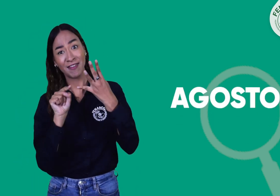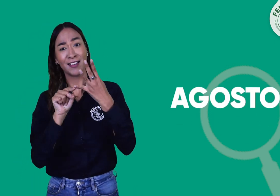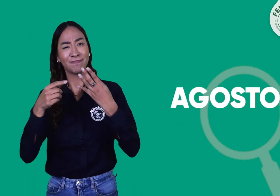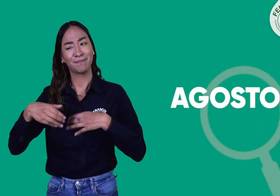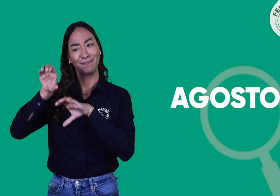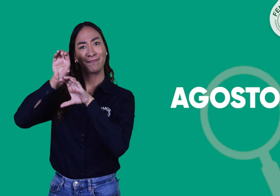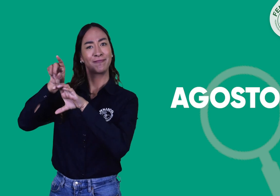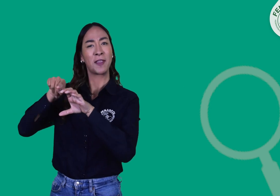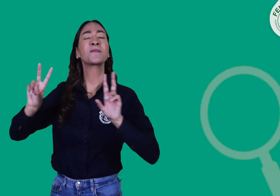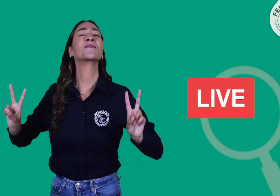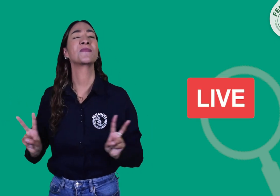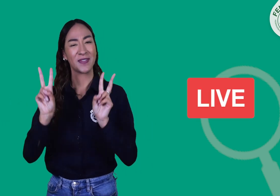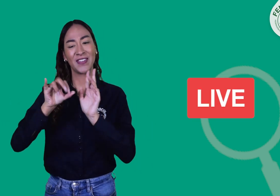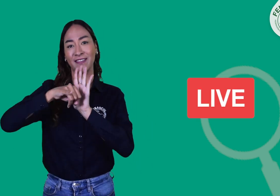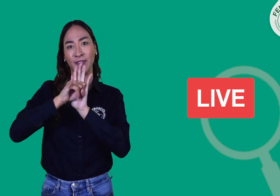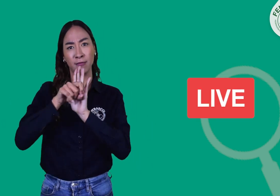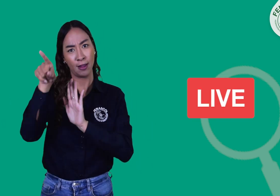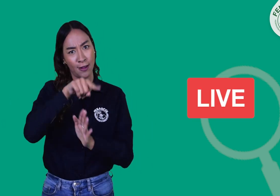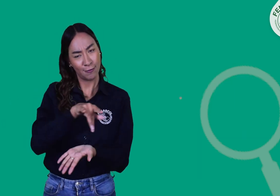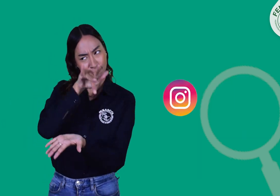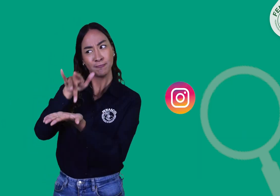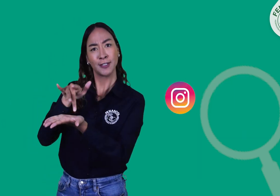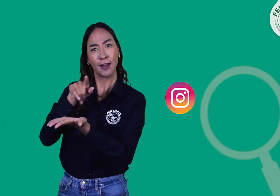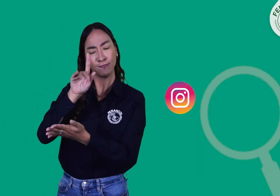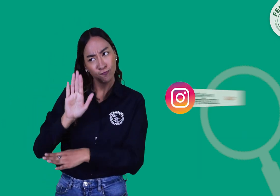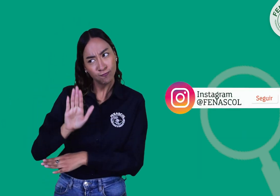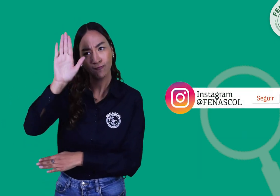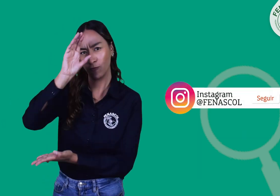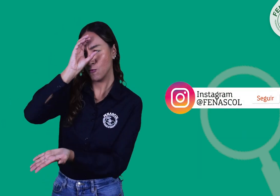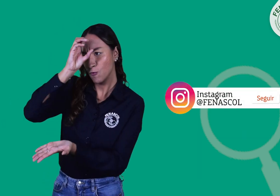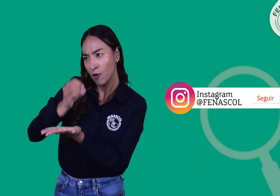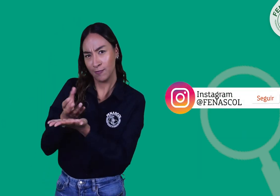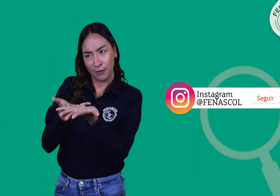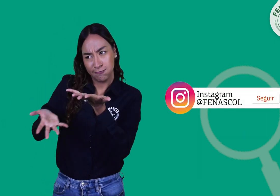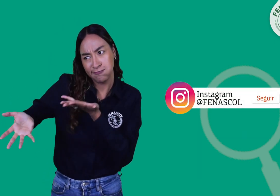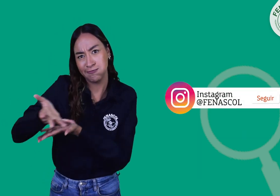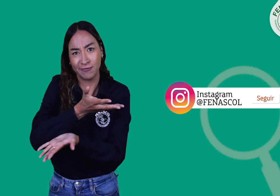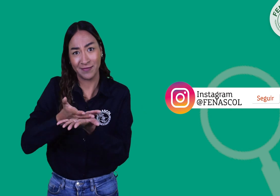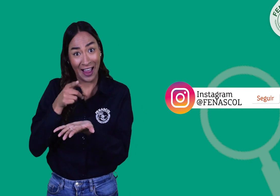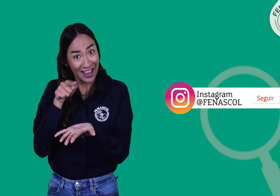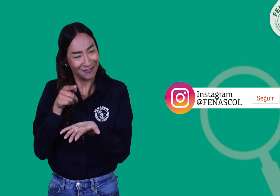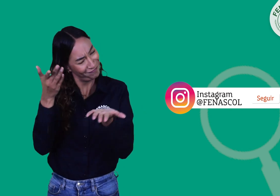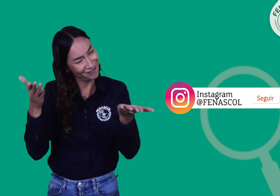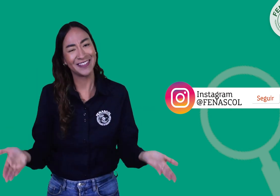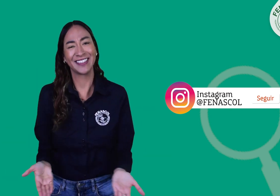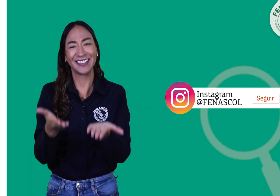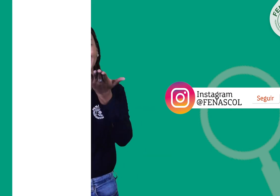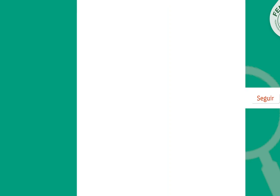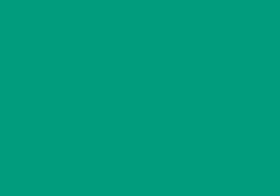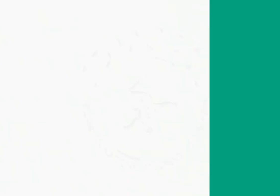Instagram Live en donde ustedes podrán participar con sus opiniones y hablar en torno a este tema. Adelante. Adelante.